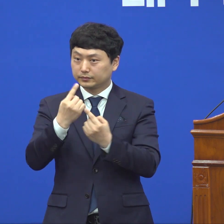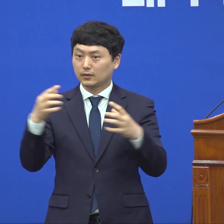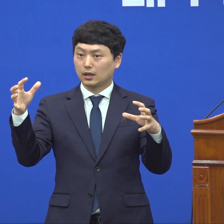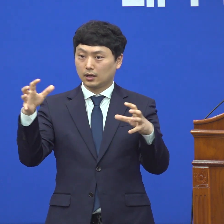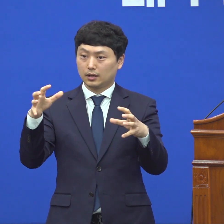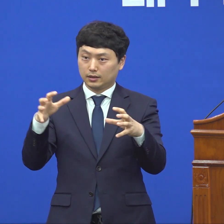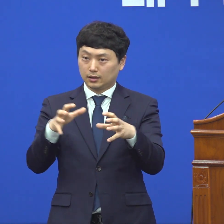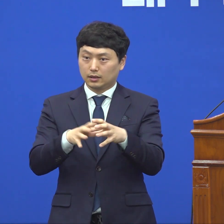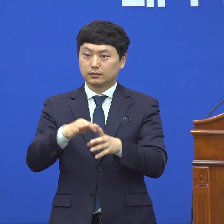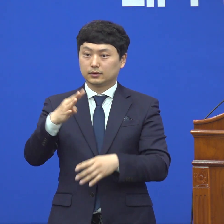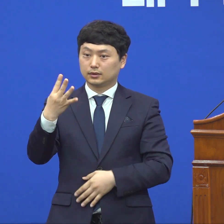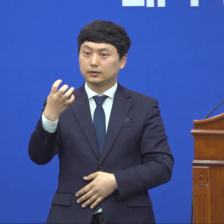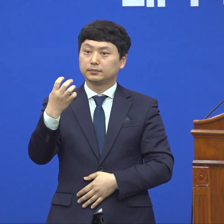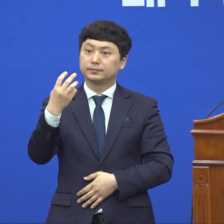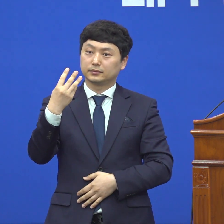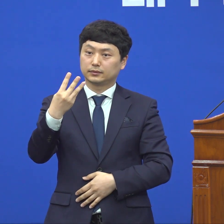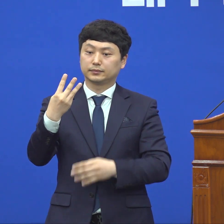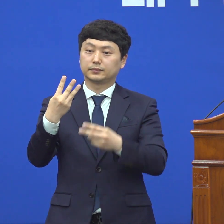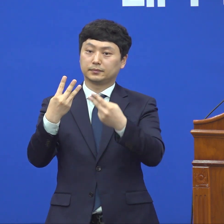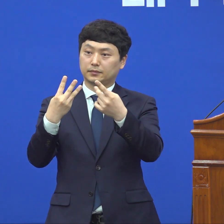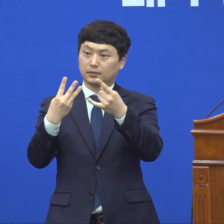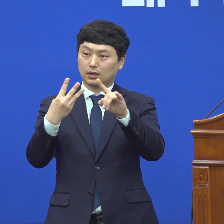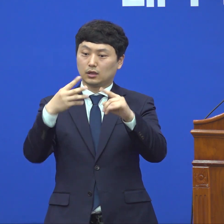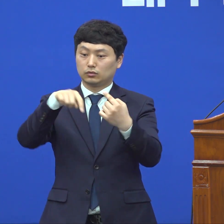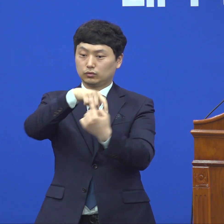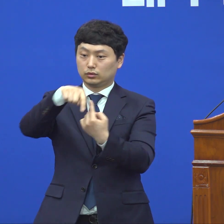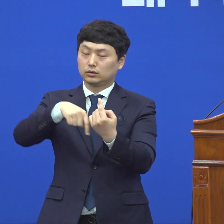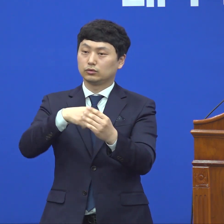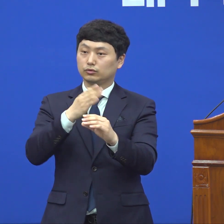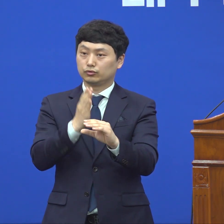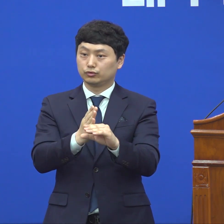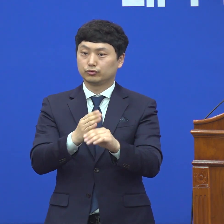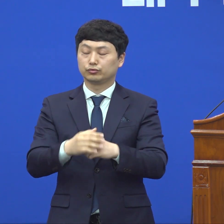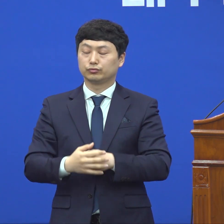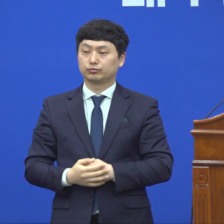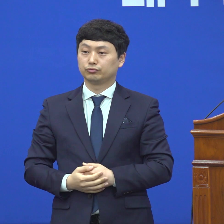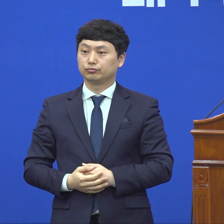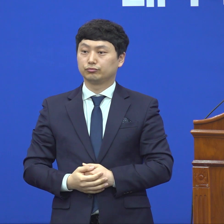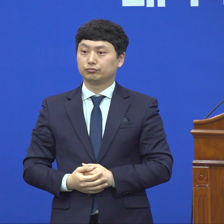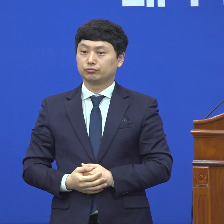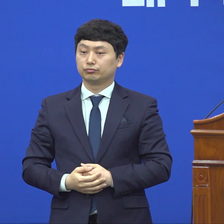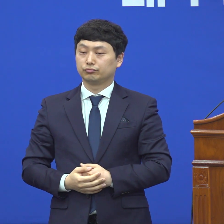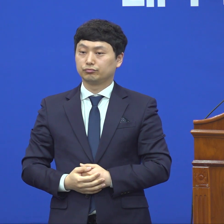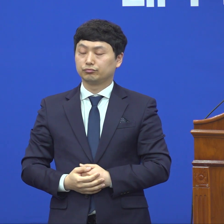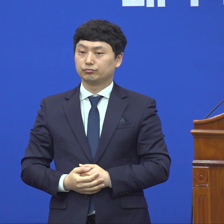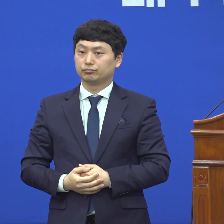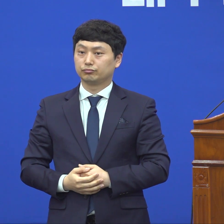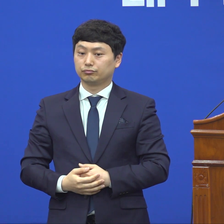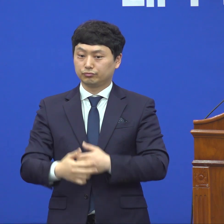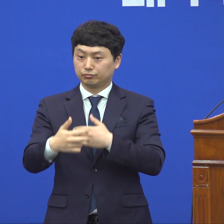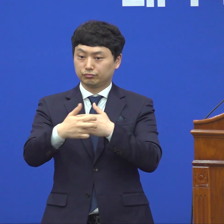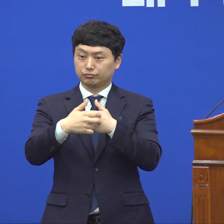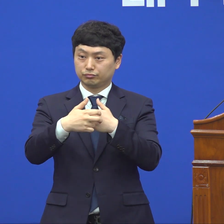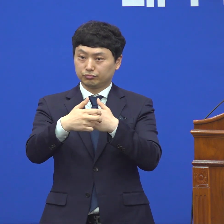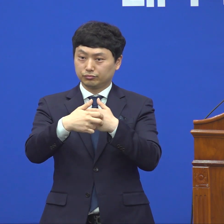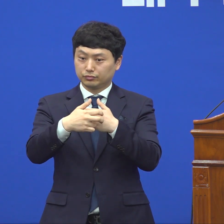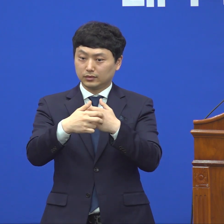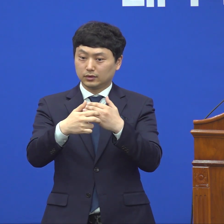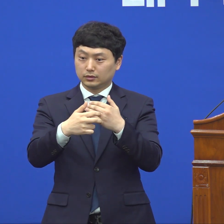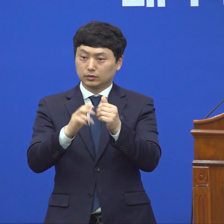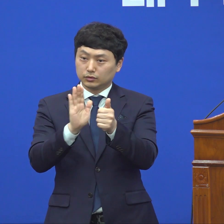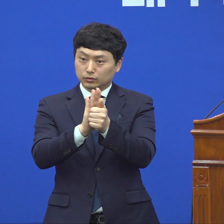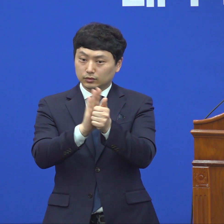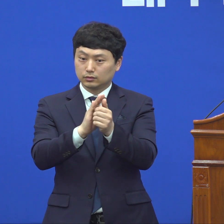운영되고 의료인력은 아직 갑자기 빠져나가고